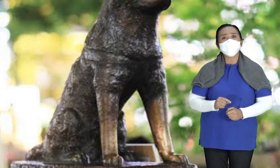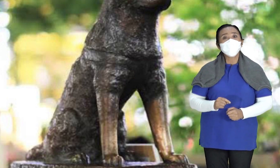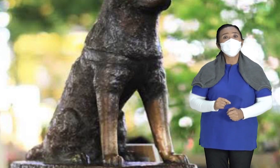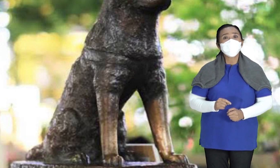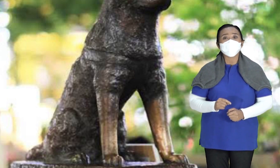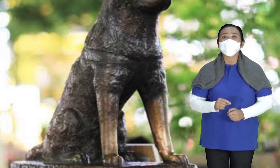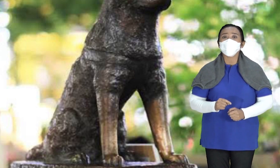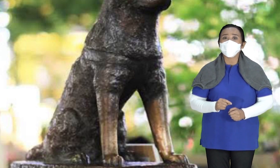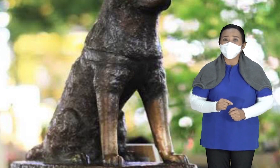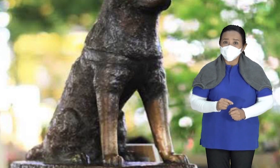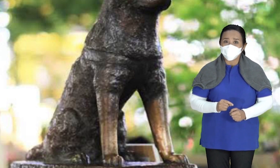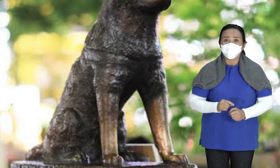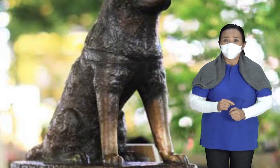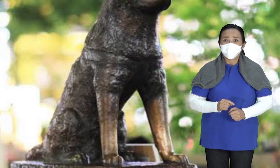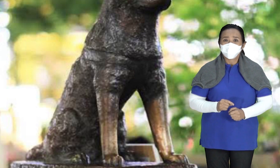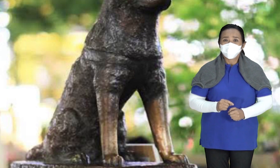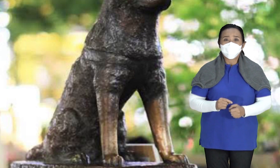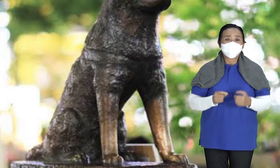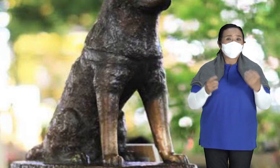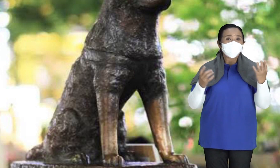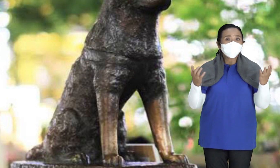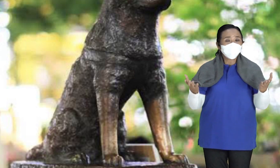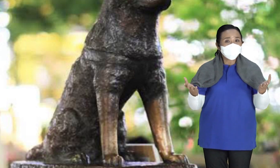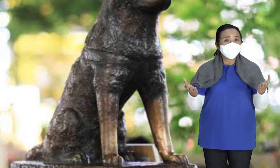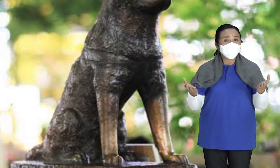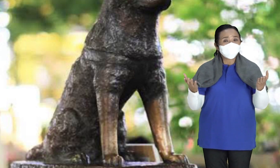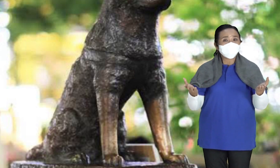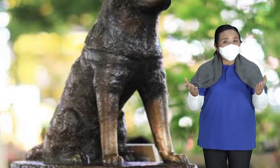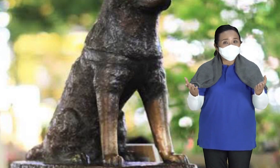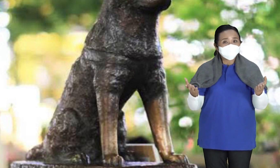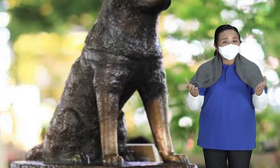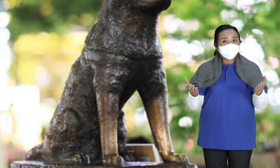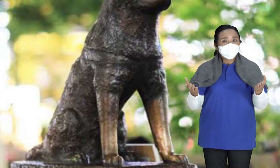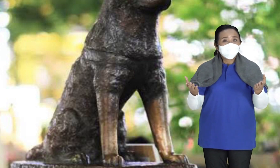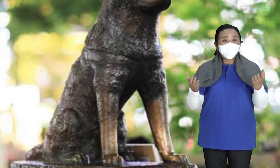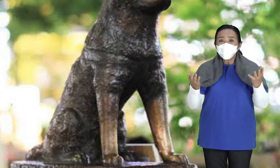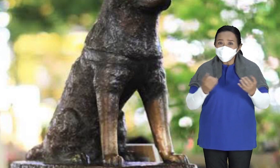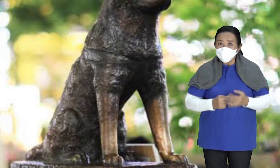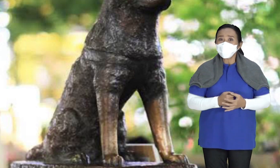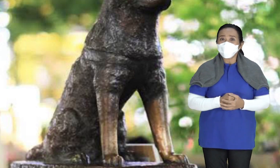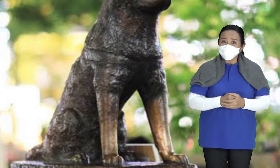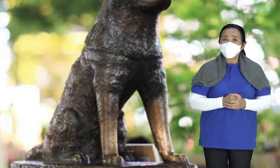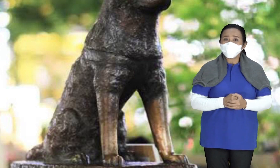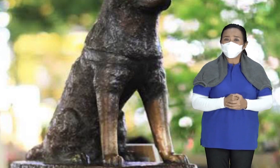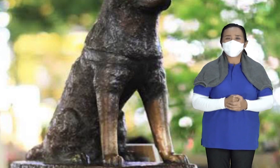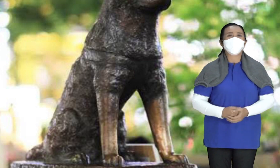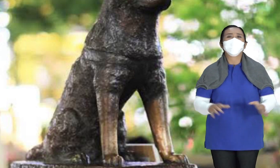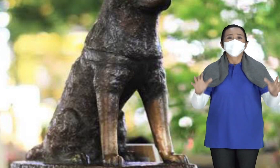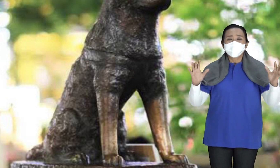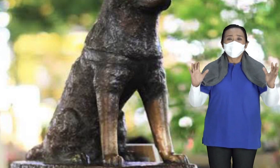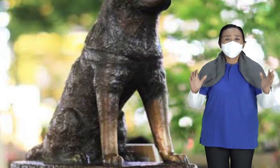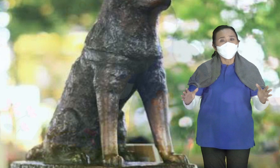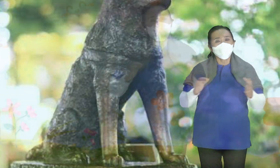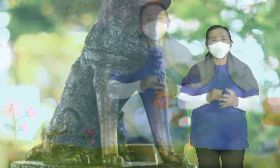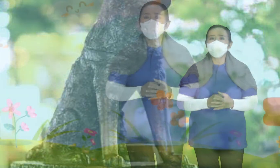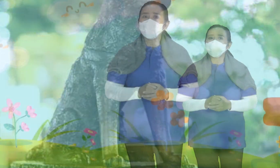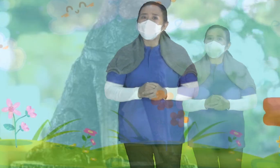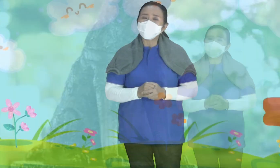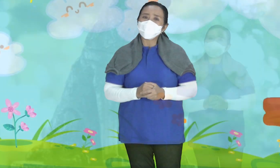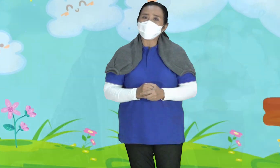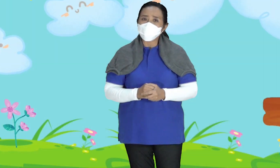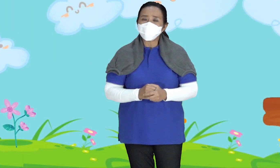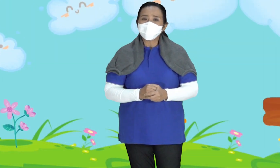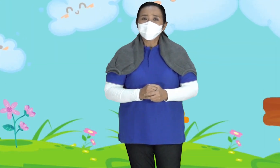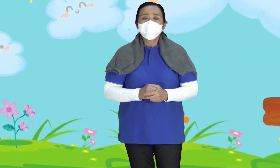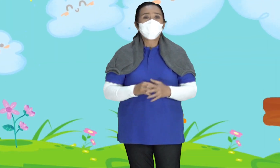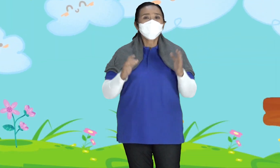stasiun Sibuya Tokyo Nah anak-anak mungkin ada yang pernah Mengunjunginya Bukan Nah Ada kata di dalam